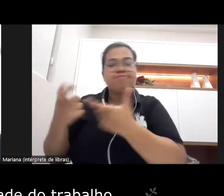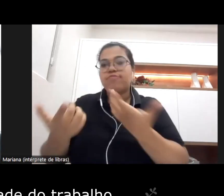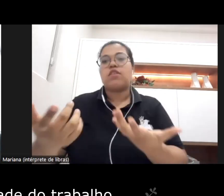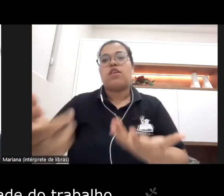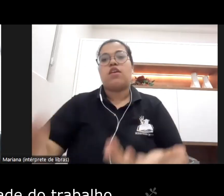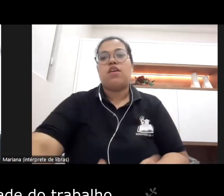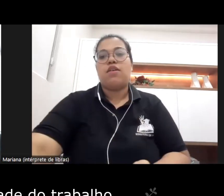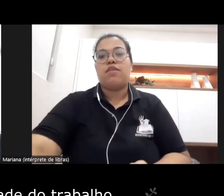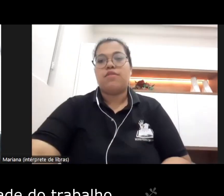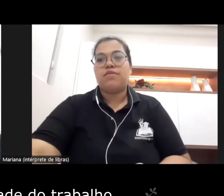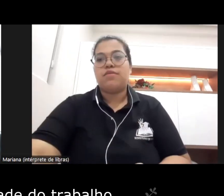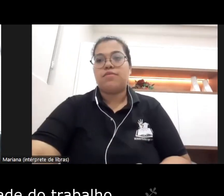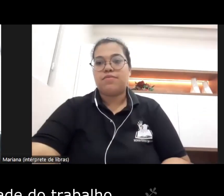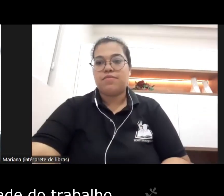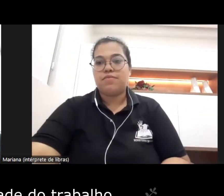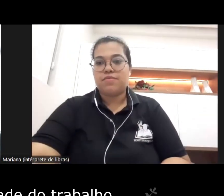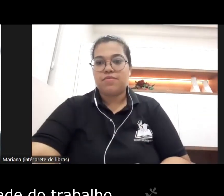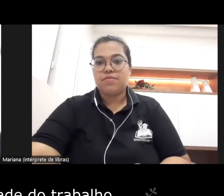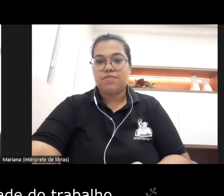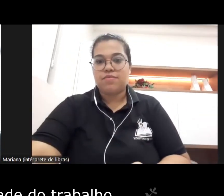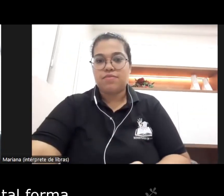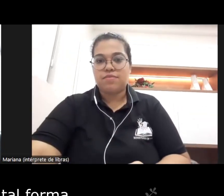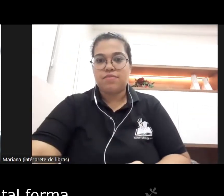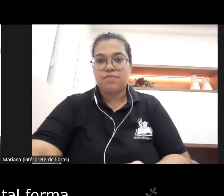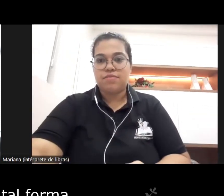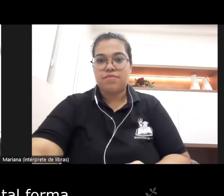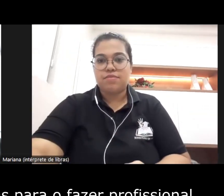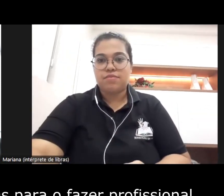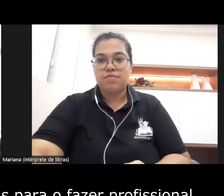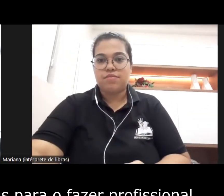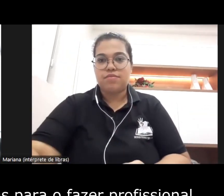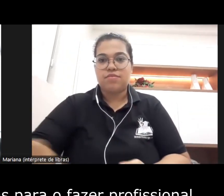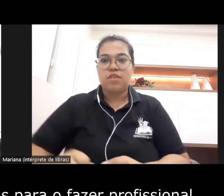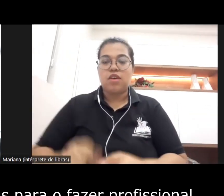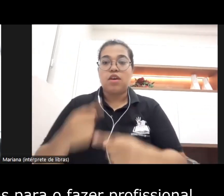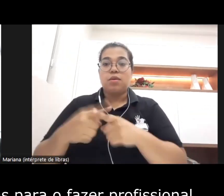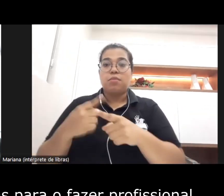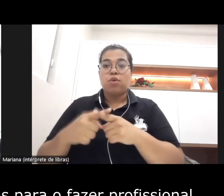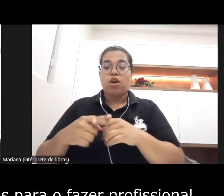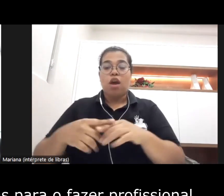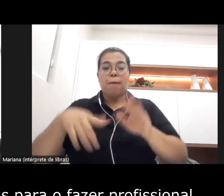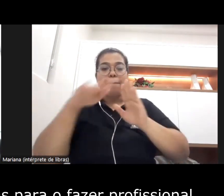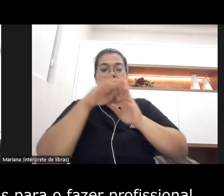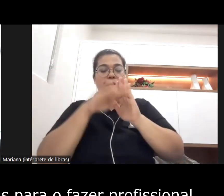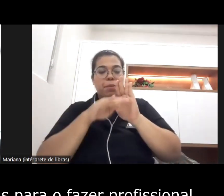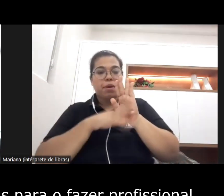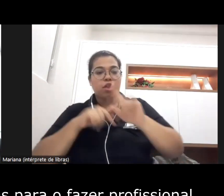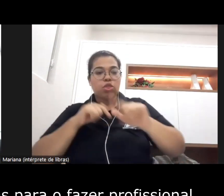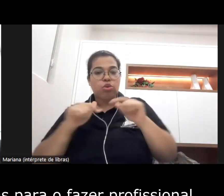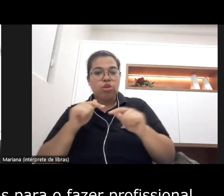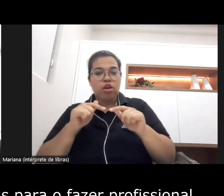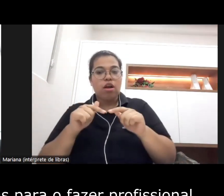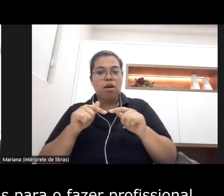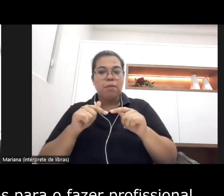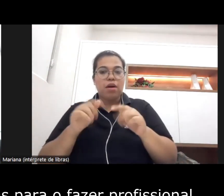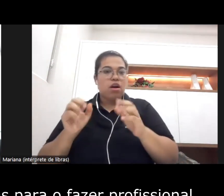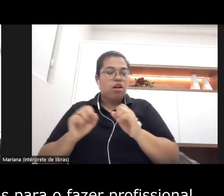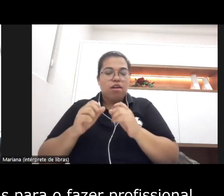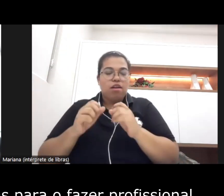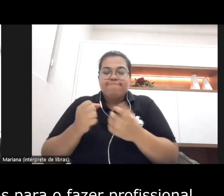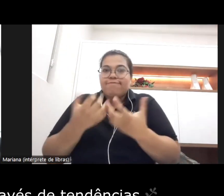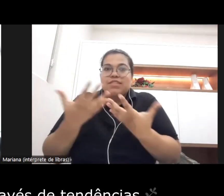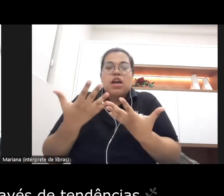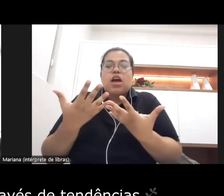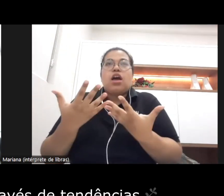processualidade do trabalho se dá de tal forma que cria profundas amarras para o fazer profissional